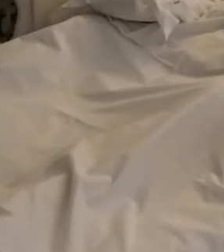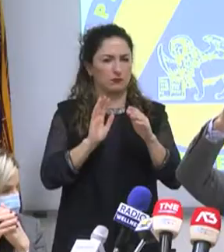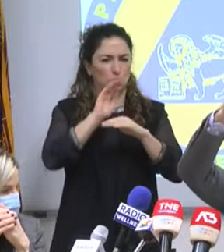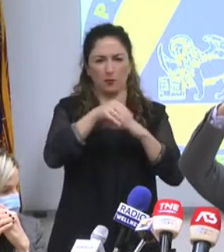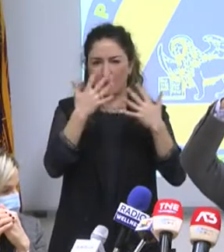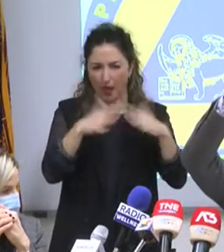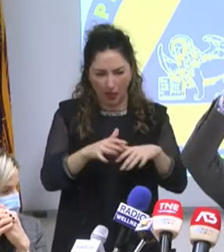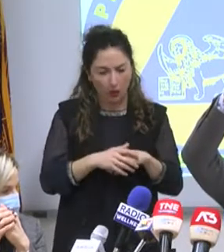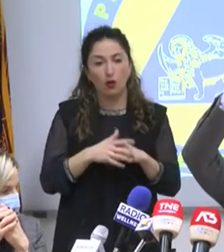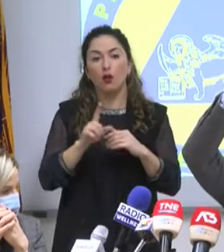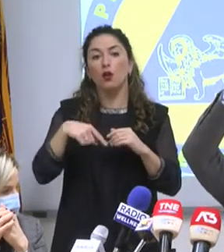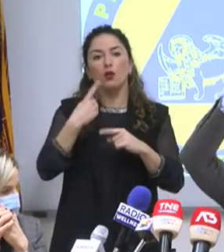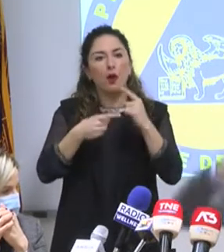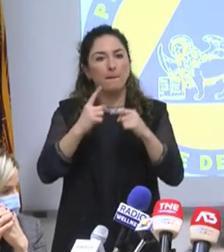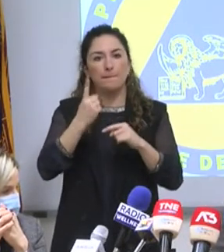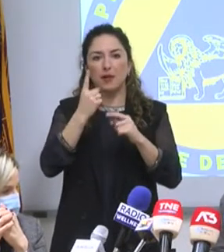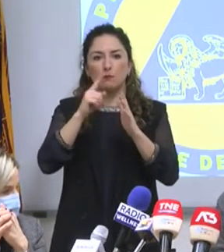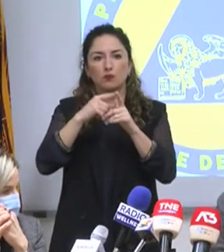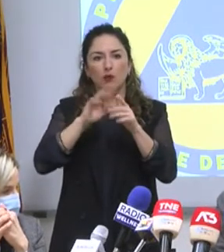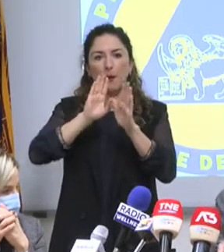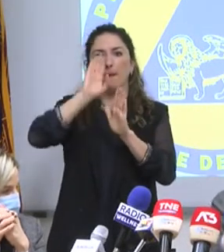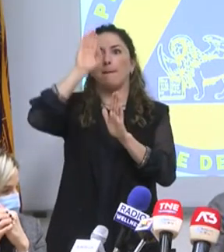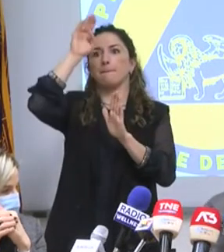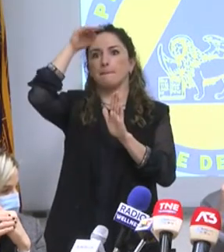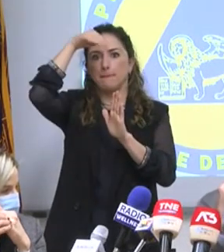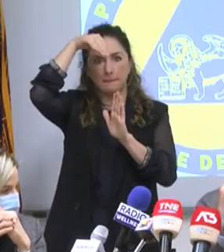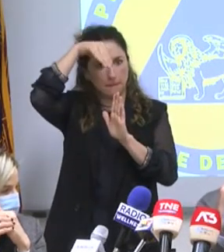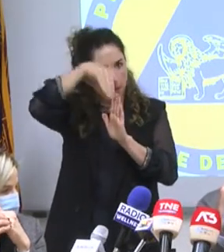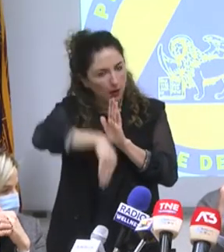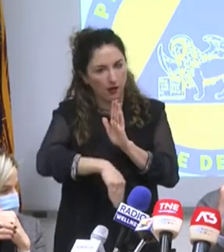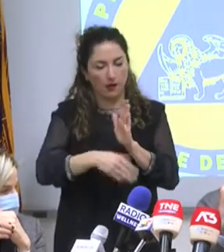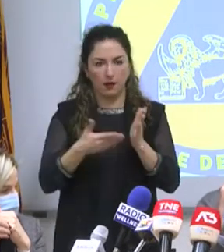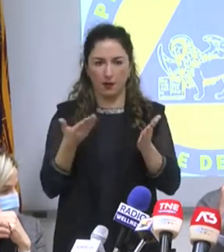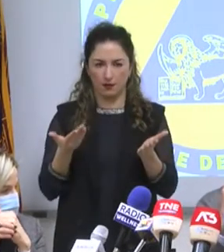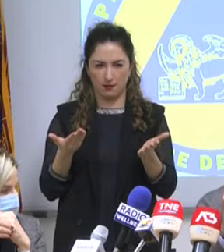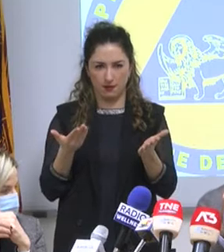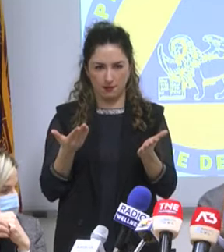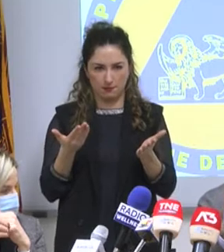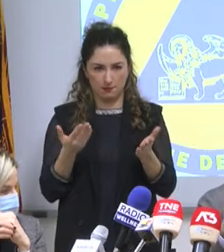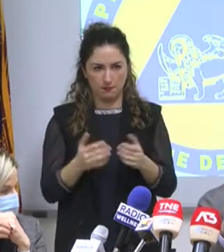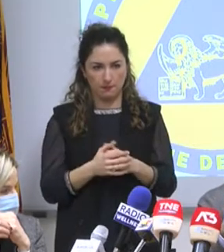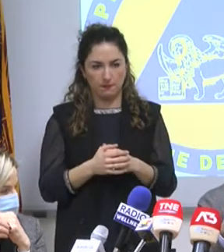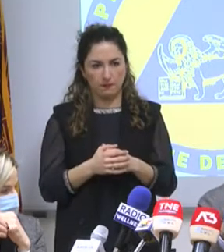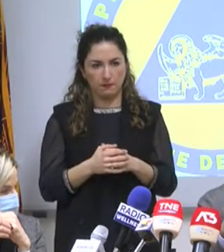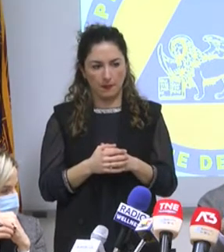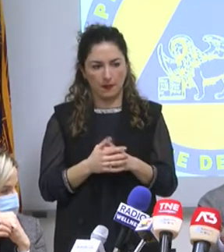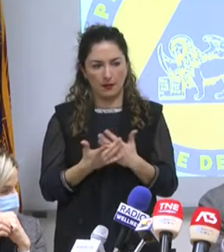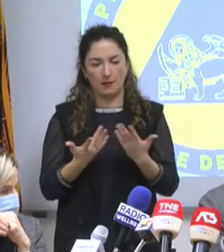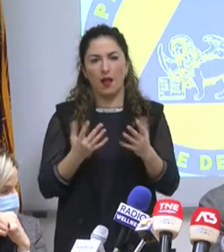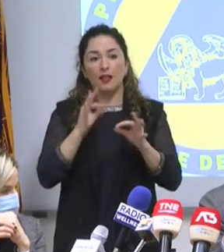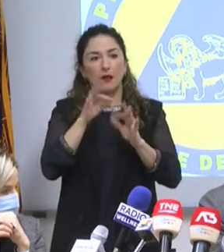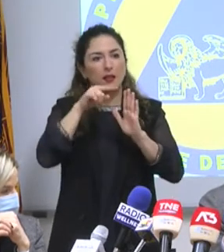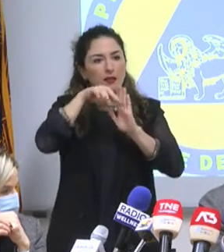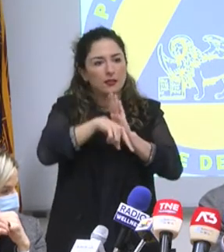curva. Da primo di gennaio la curva inizia a crollare, ma è inverosimile che l'impatto sulle terapie intensive che